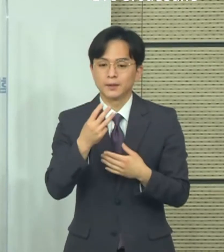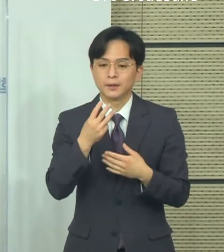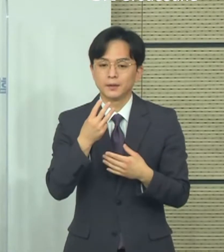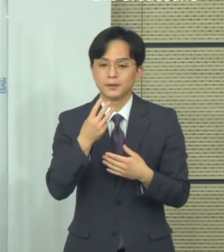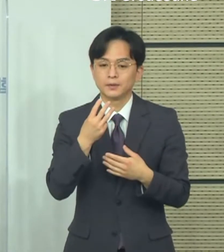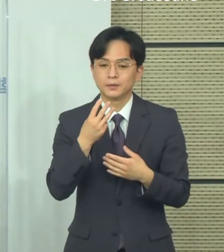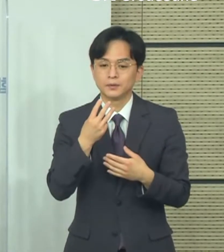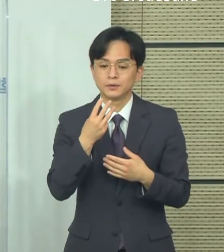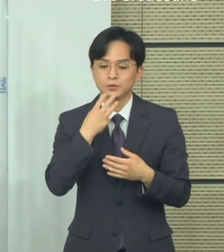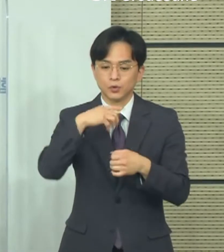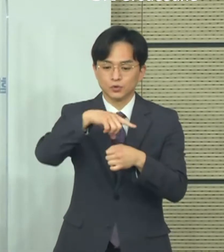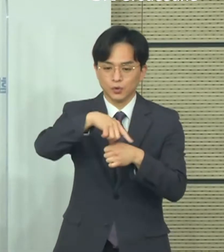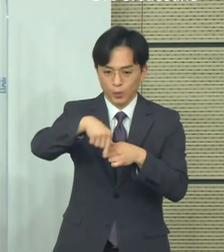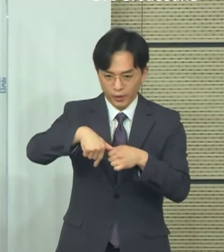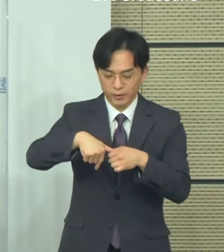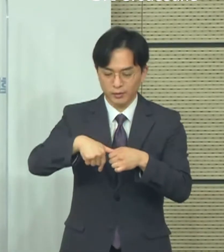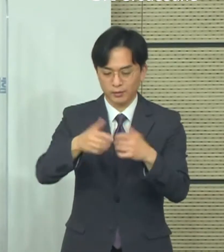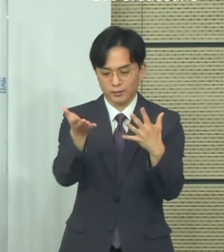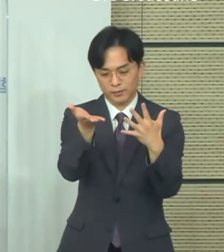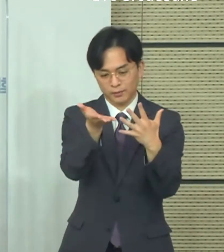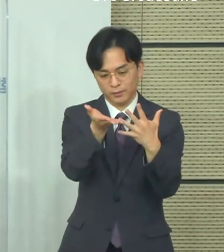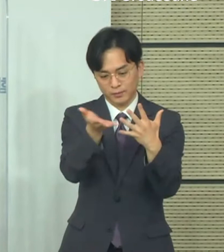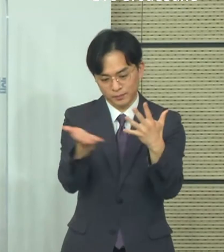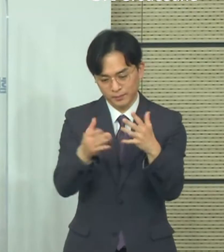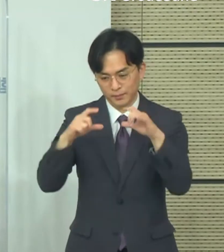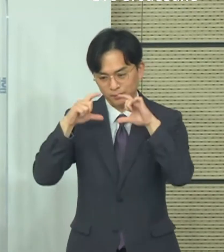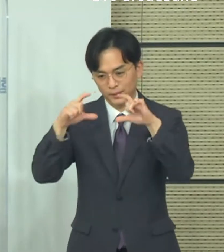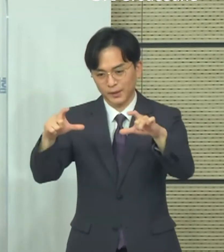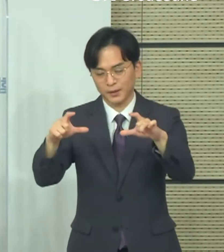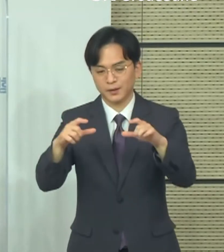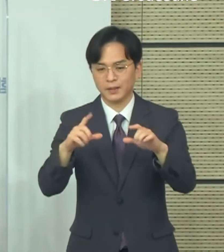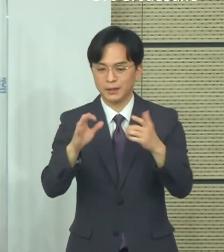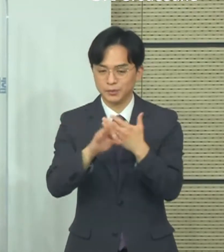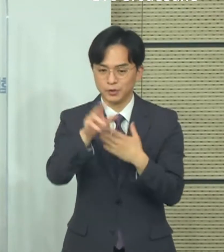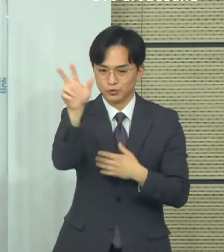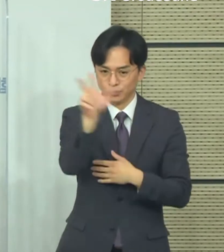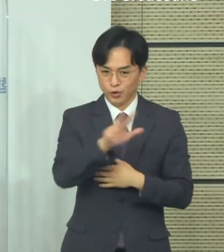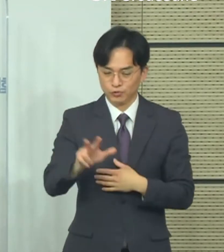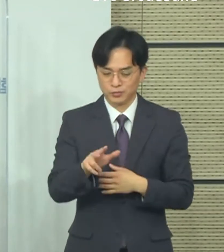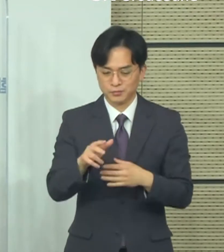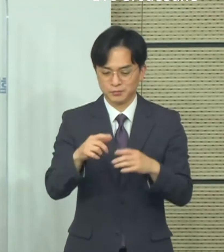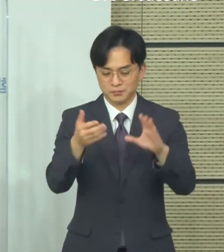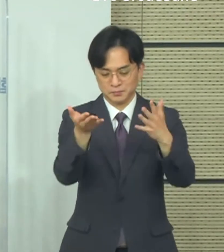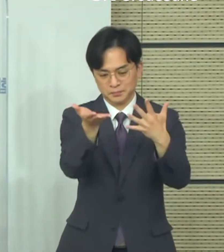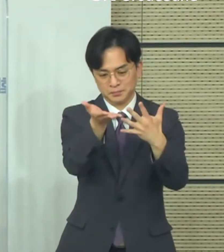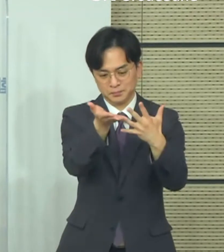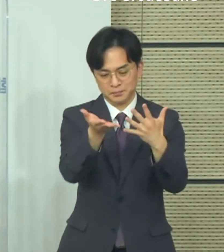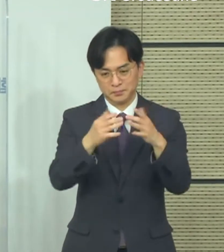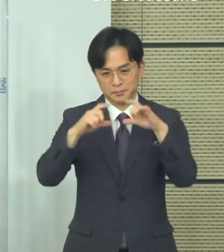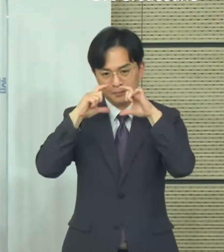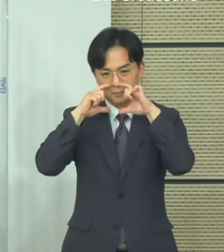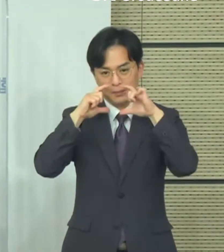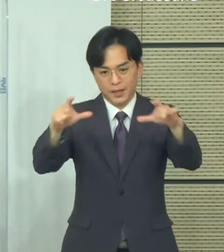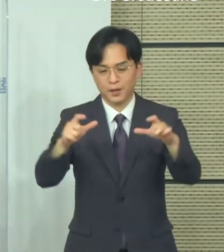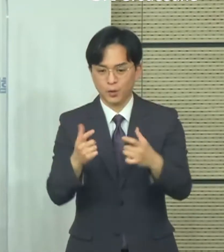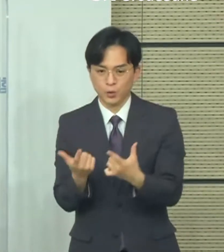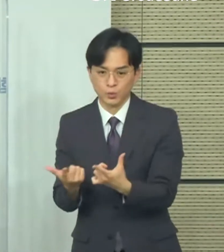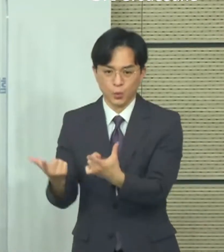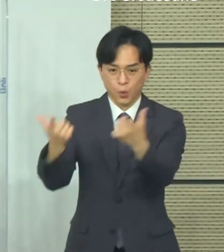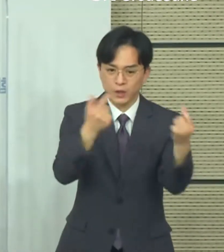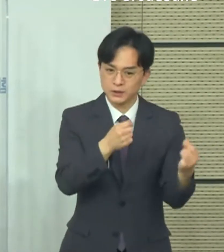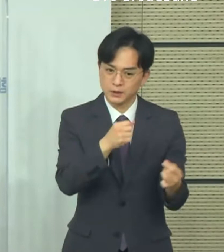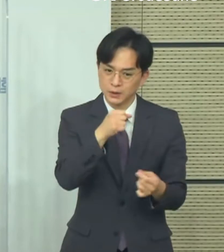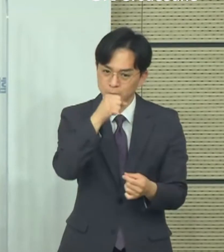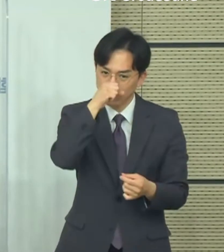결과가 나올지에 대해서는 조금 아직 불확실한 측면들이 있습니다. 특히 인구밀집도가 높은 지리를 주셨던